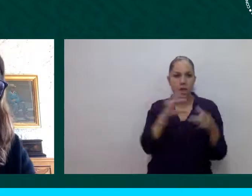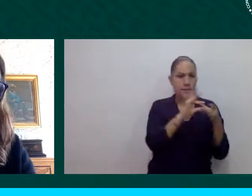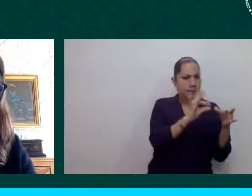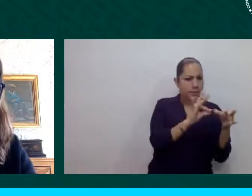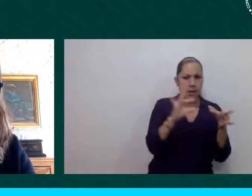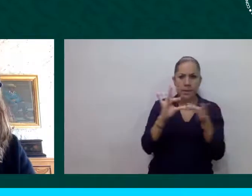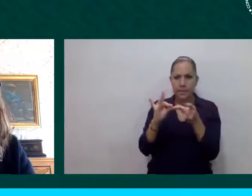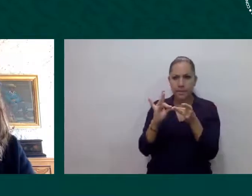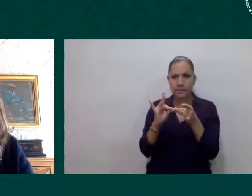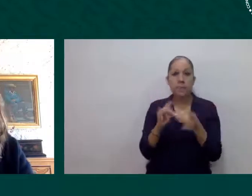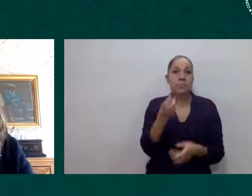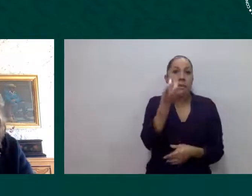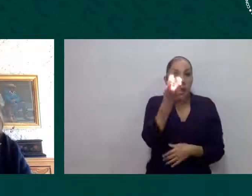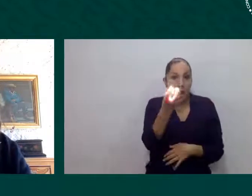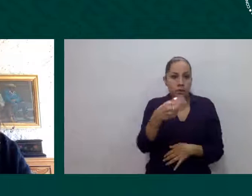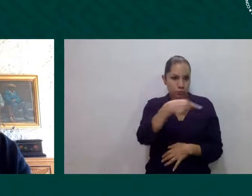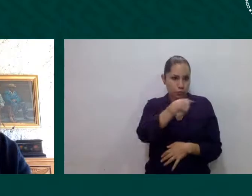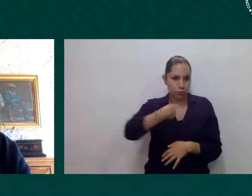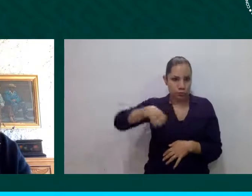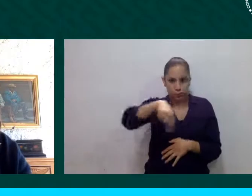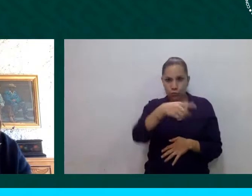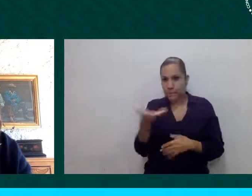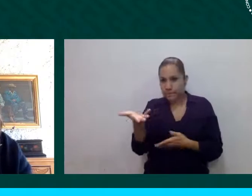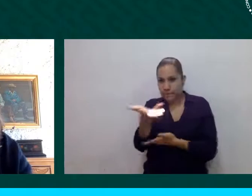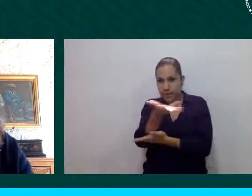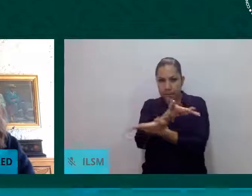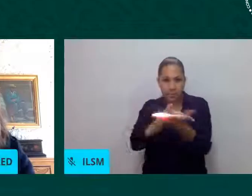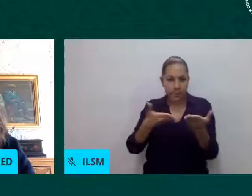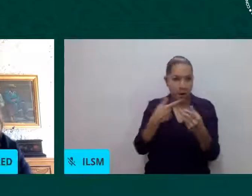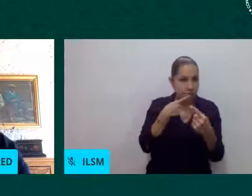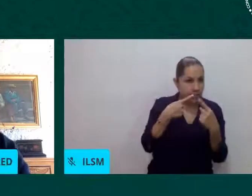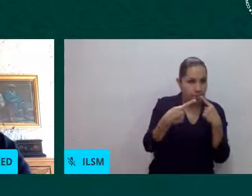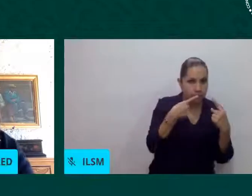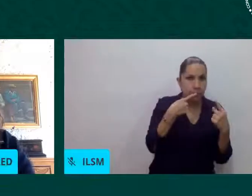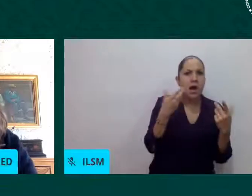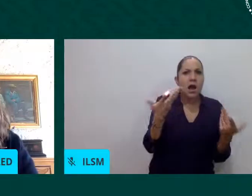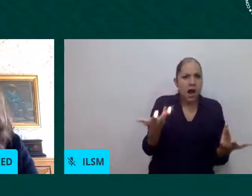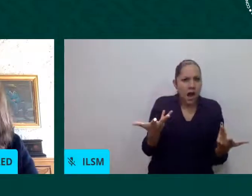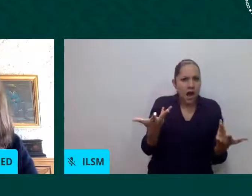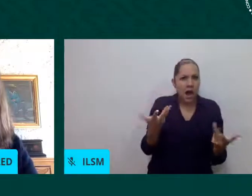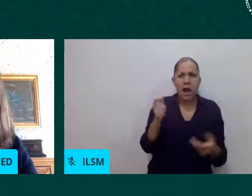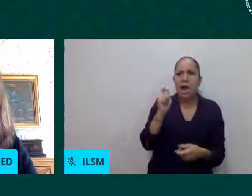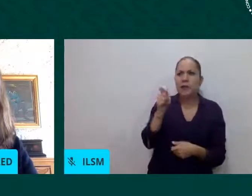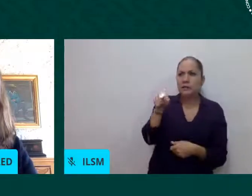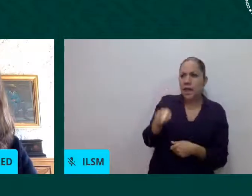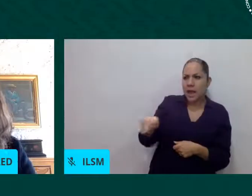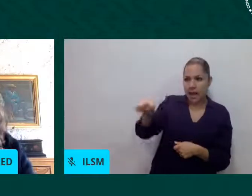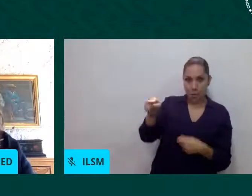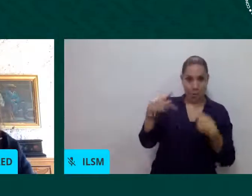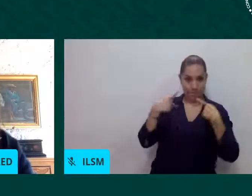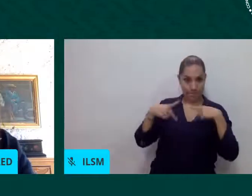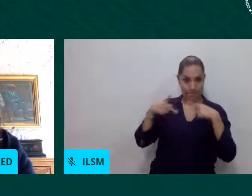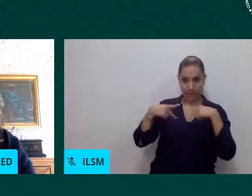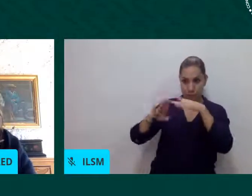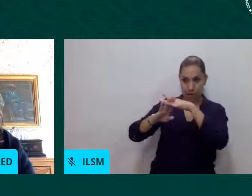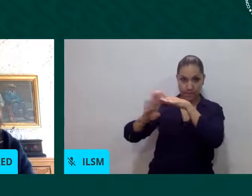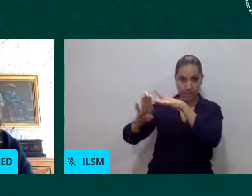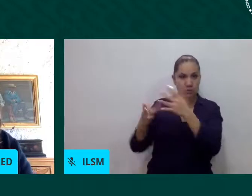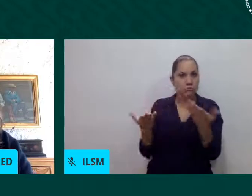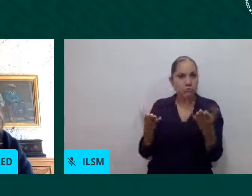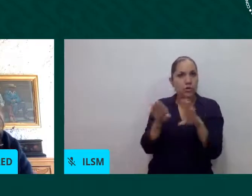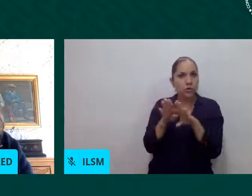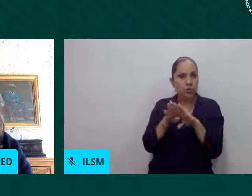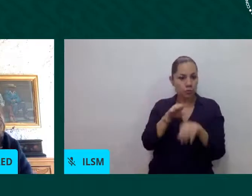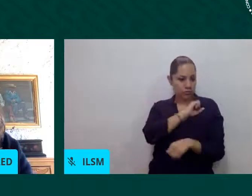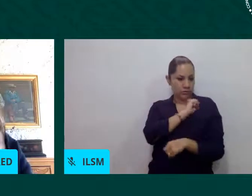cómo el impacto en el derecho a la salud, en el derecho a una vida libre de violencia, en los derechos